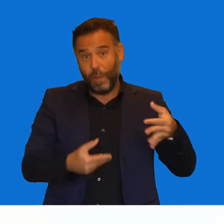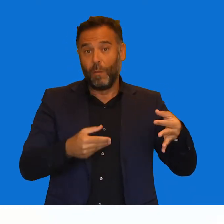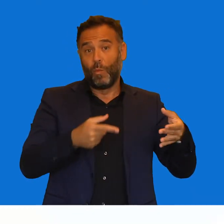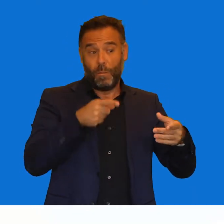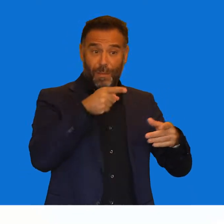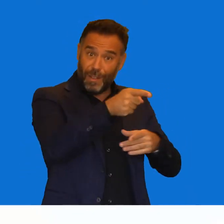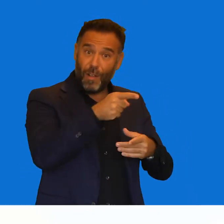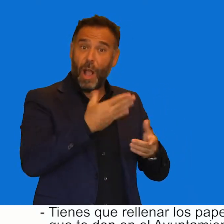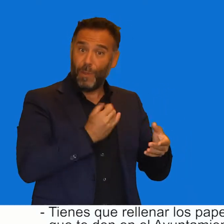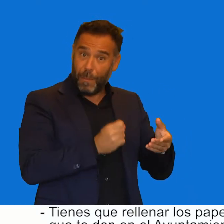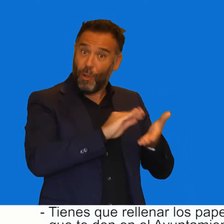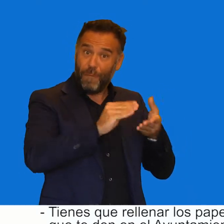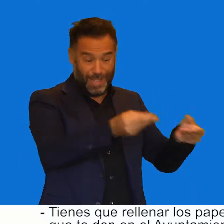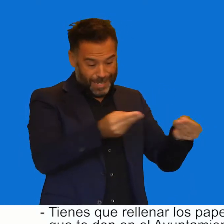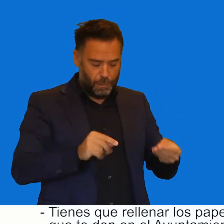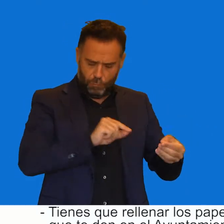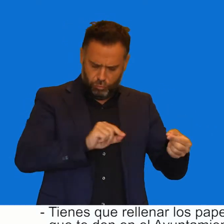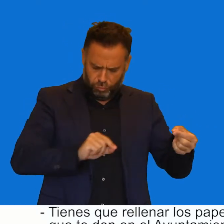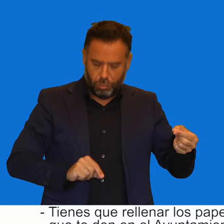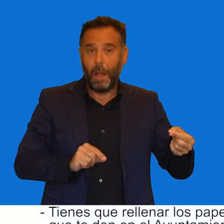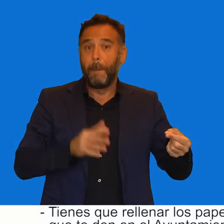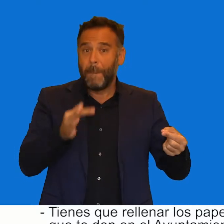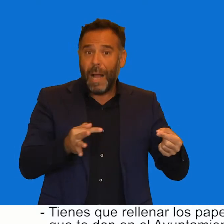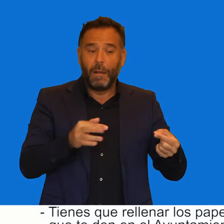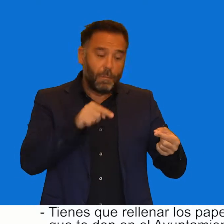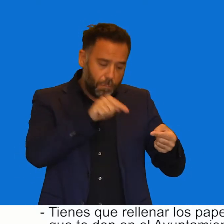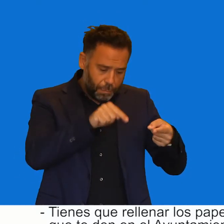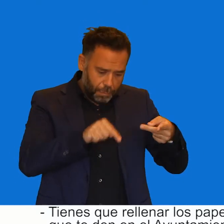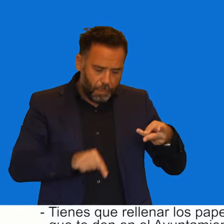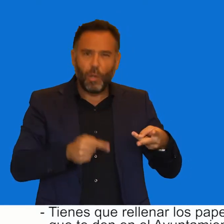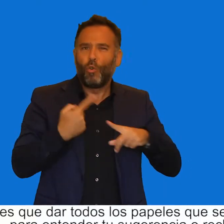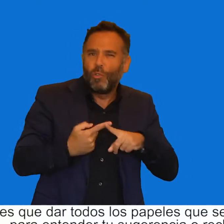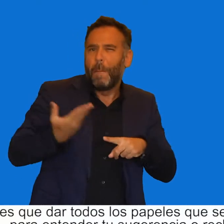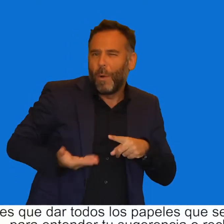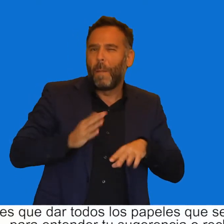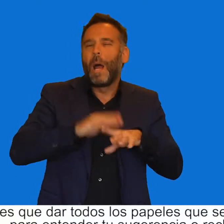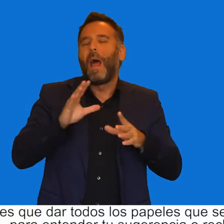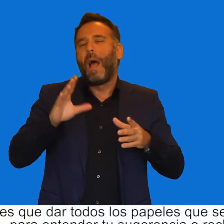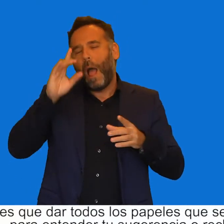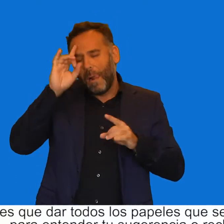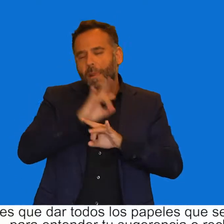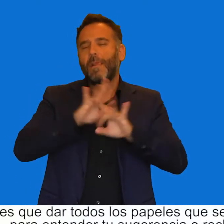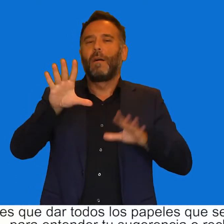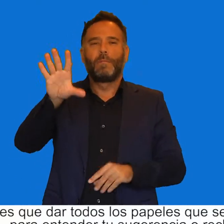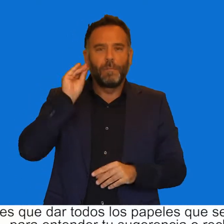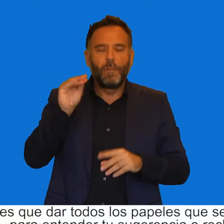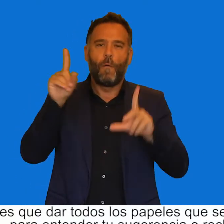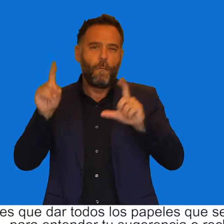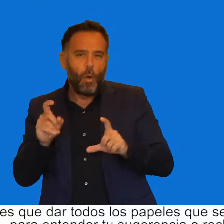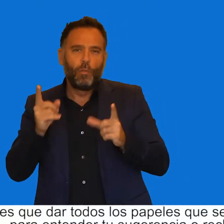papeles necesito? Tienes que rellenar los papeles que te den en el Ayuntamiento. Tienes que dar todos los papeles que sean importantes